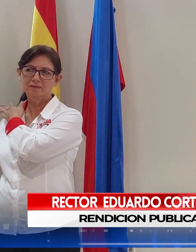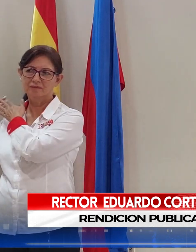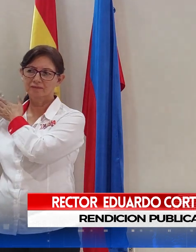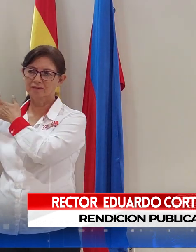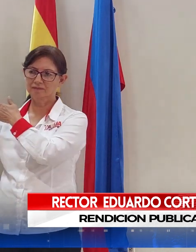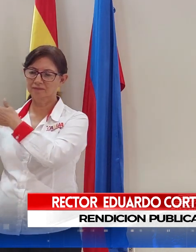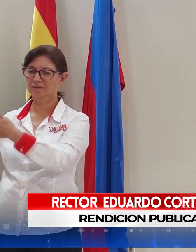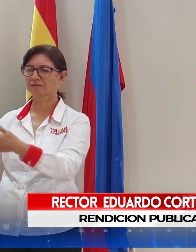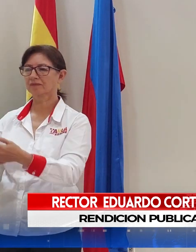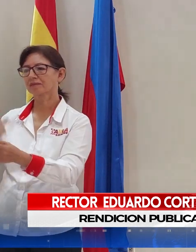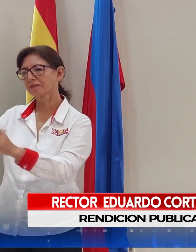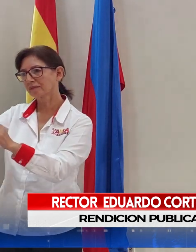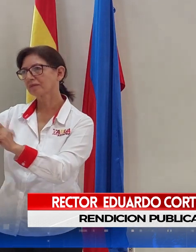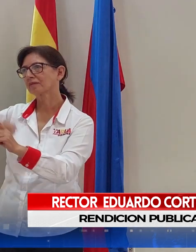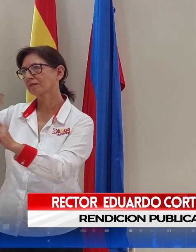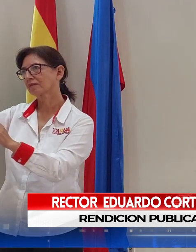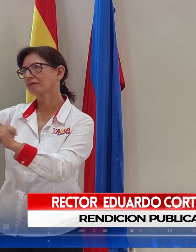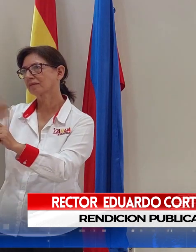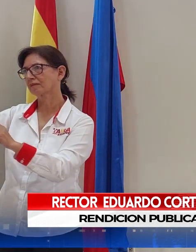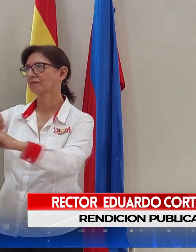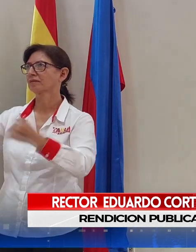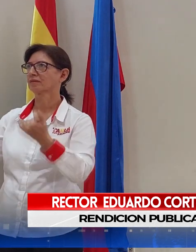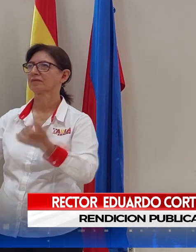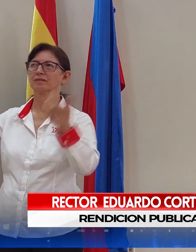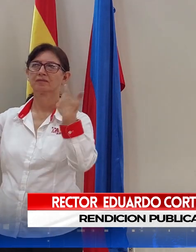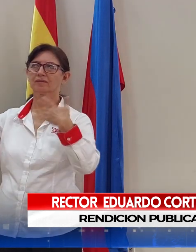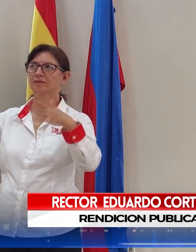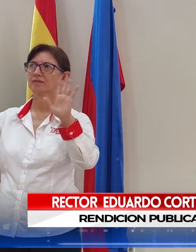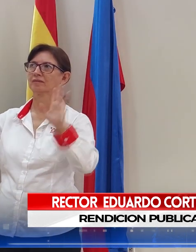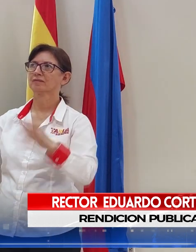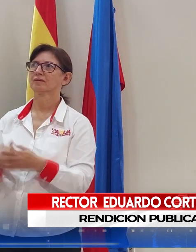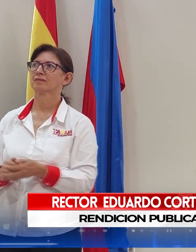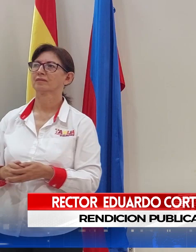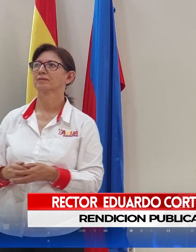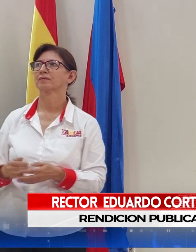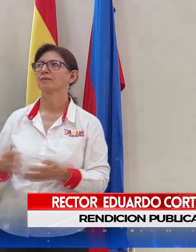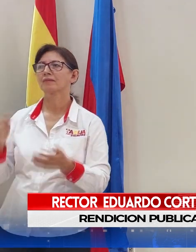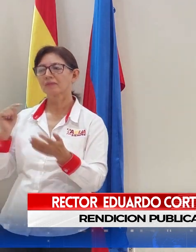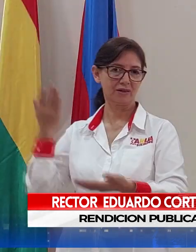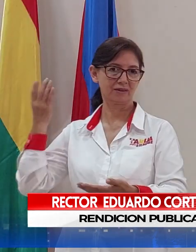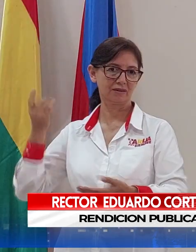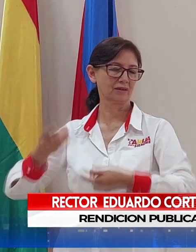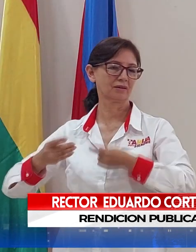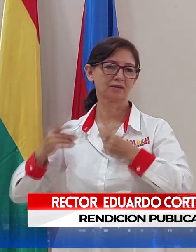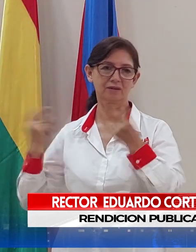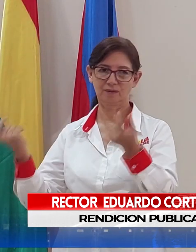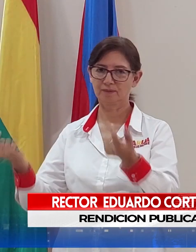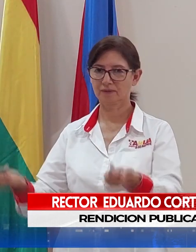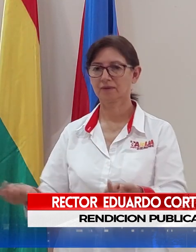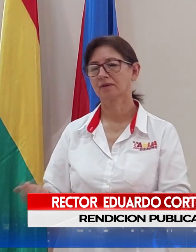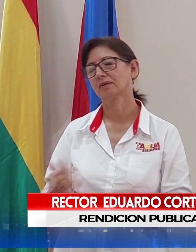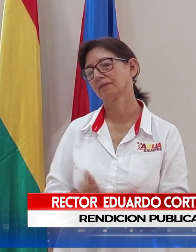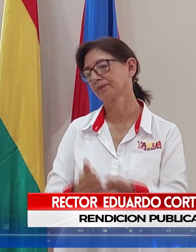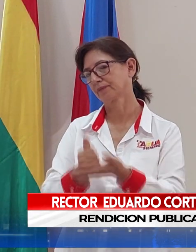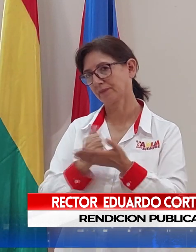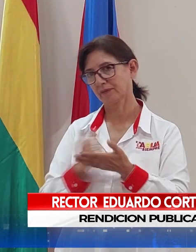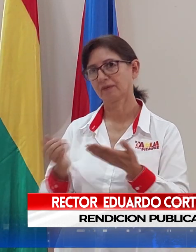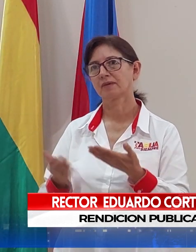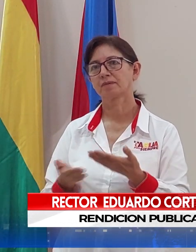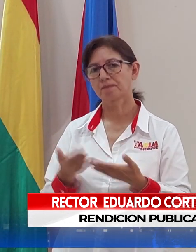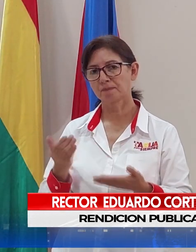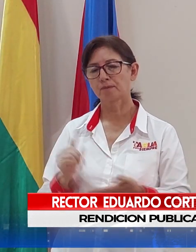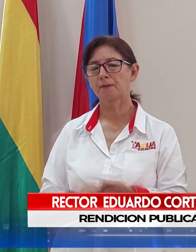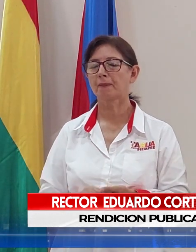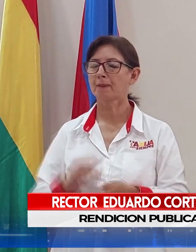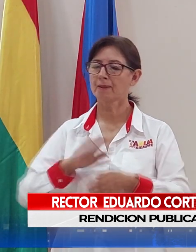Ahora ya la de Yacuiba también este año se va a acreditar tres, ¿no? Tres carreras. Entonces, yo termino con